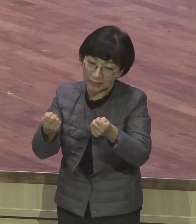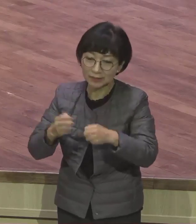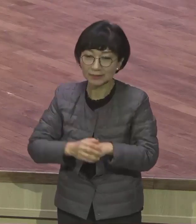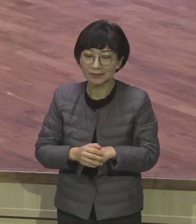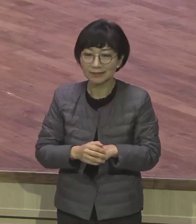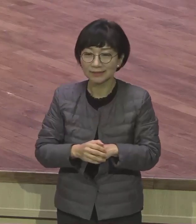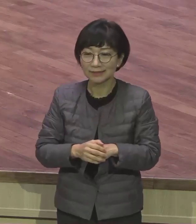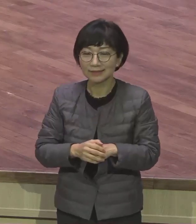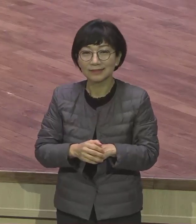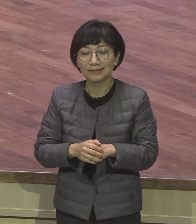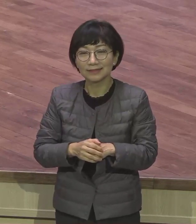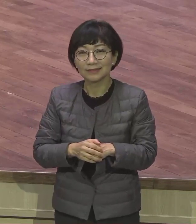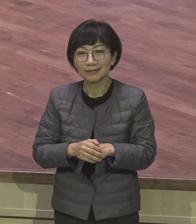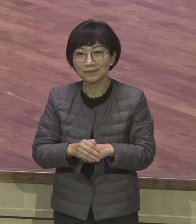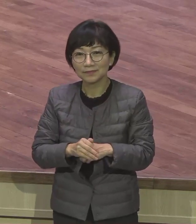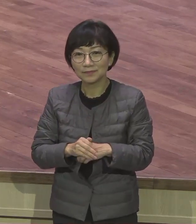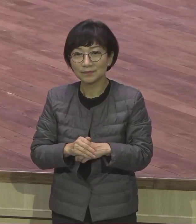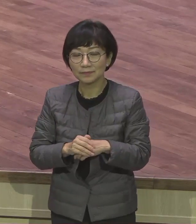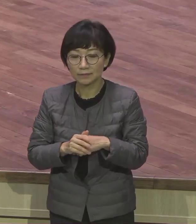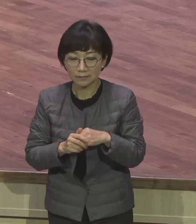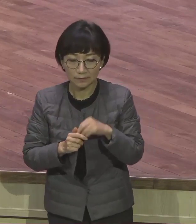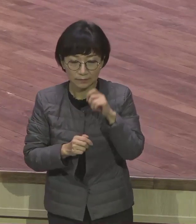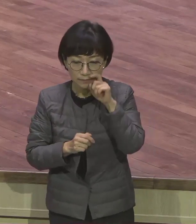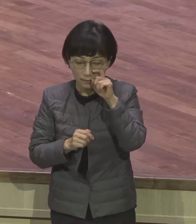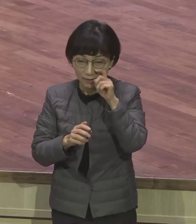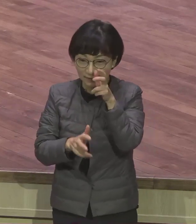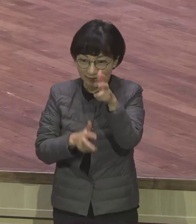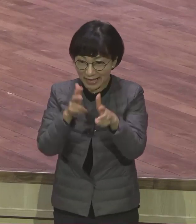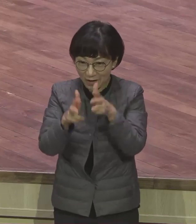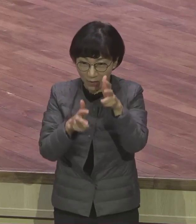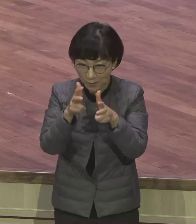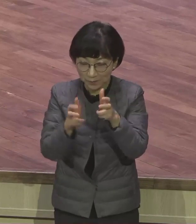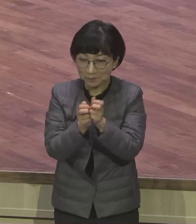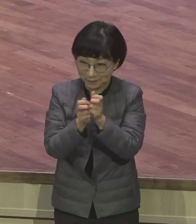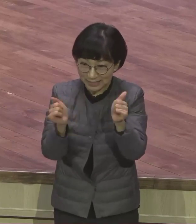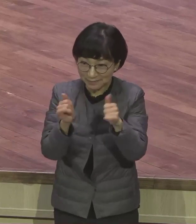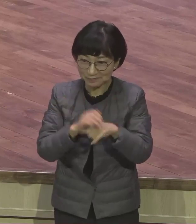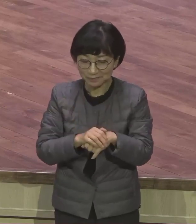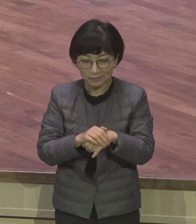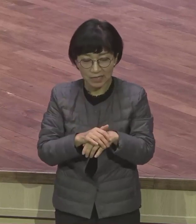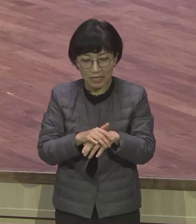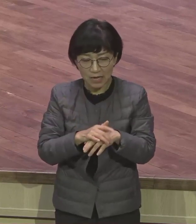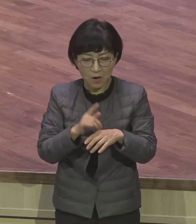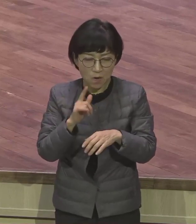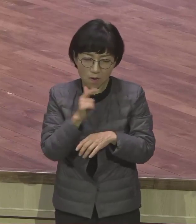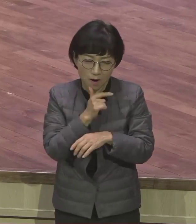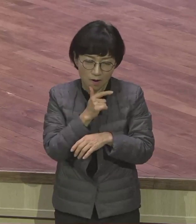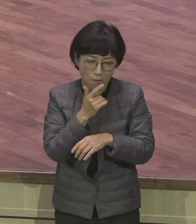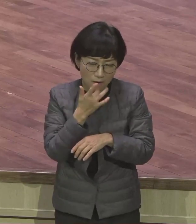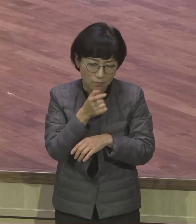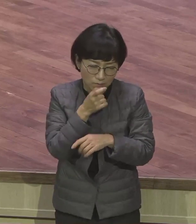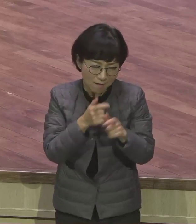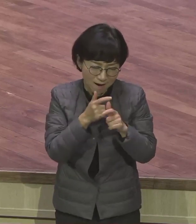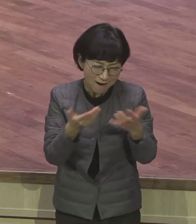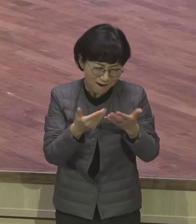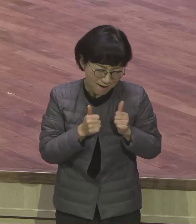그래서 사업하는 분들이 한 주간을 지나고 교회에 앉아있다. 기적이요. 피특입니다. 피특. 직장